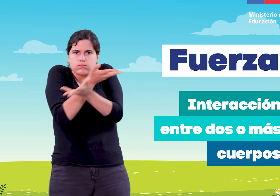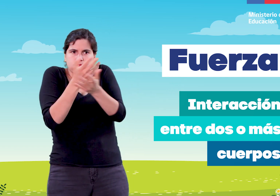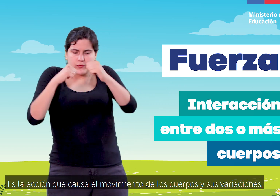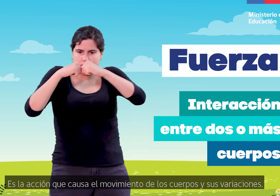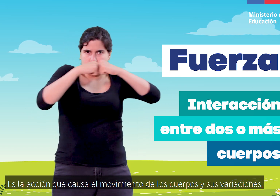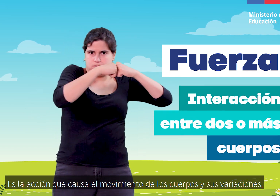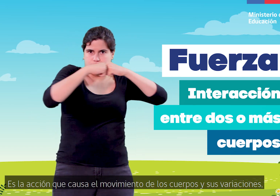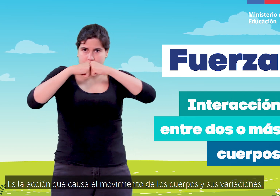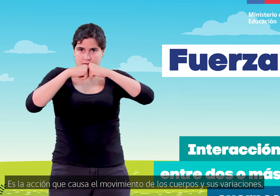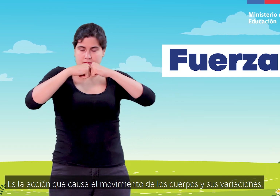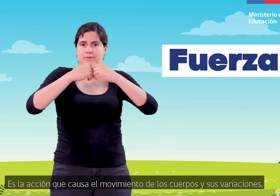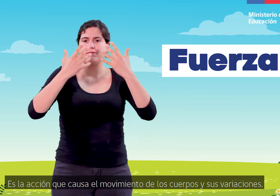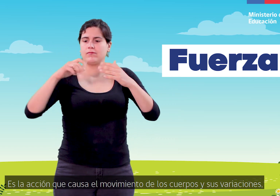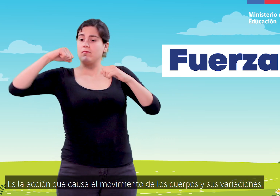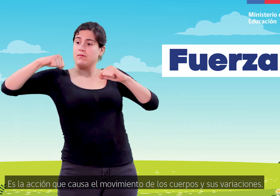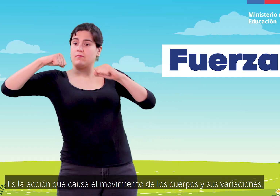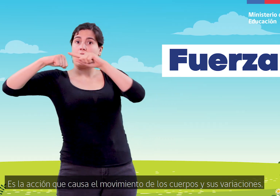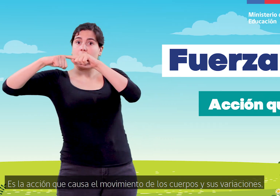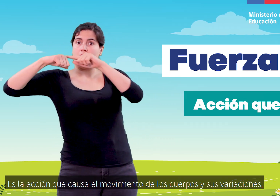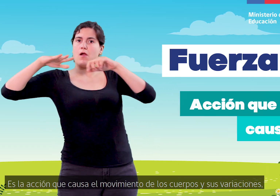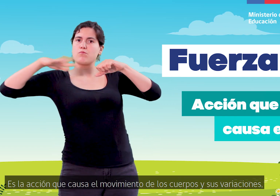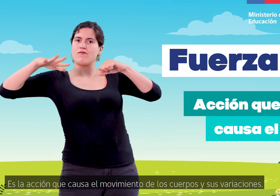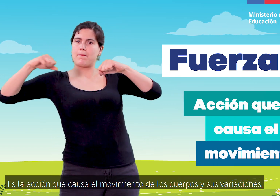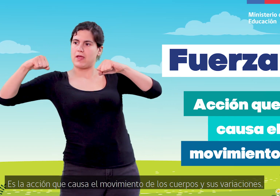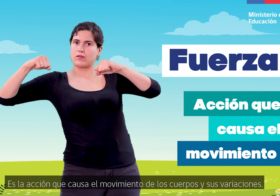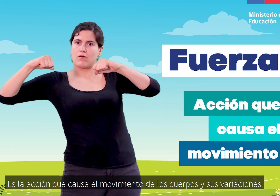Es la acción que causa el movimiento de los cuerpos y sus variaciones.